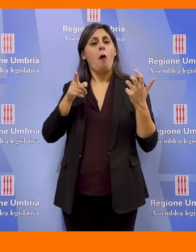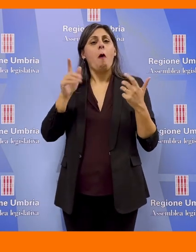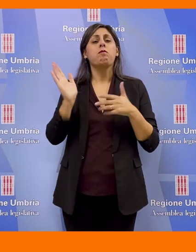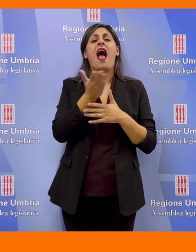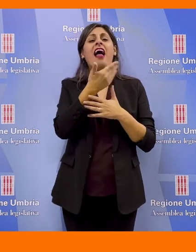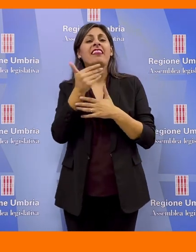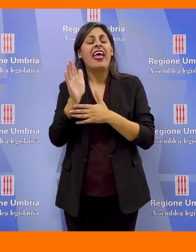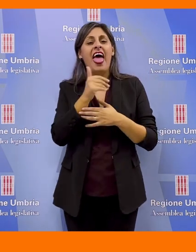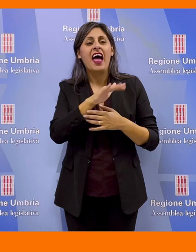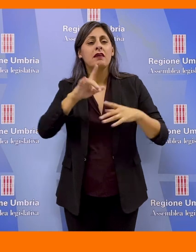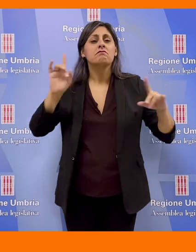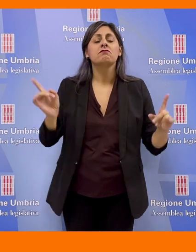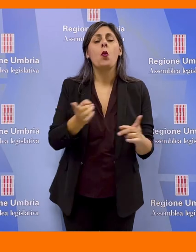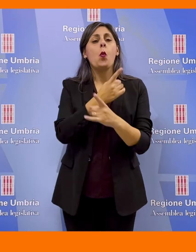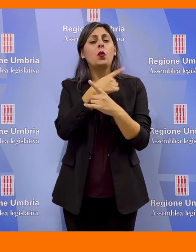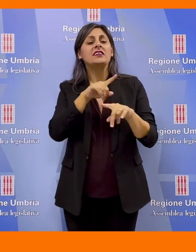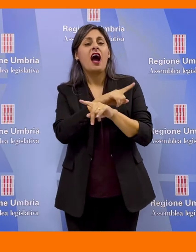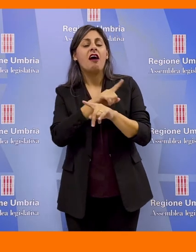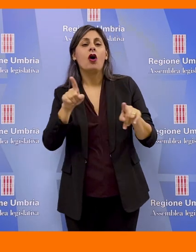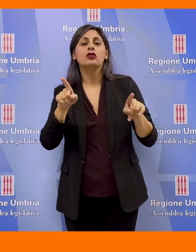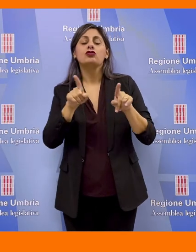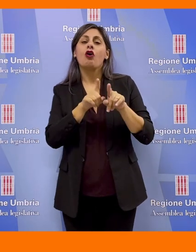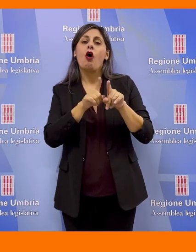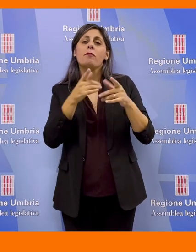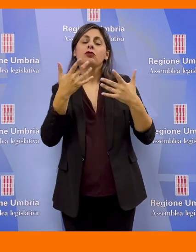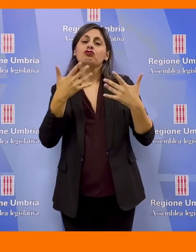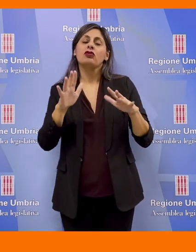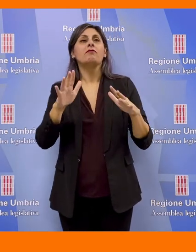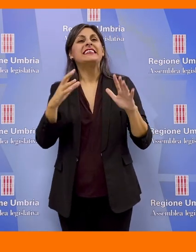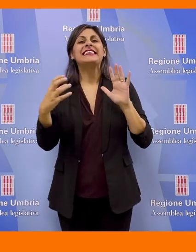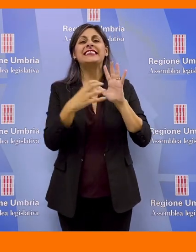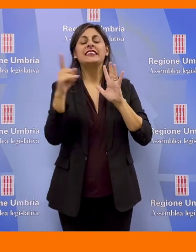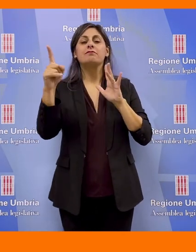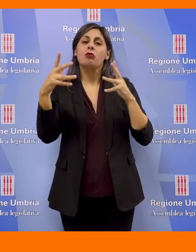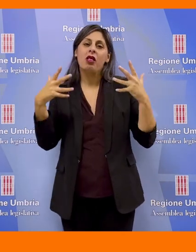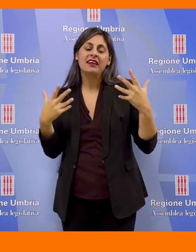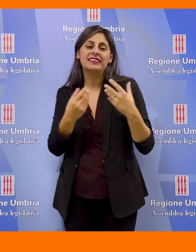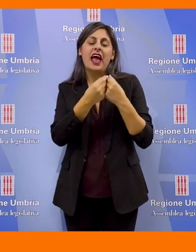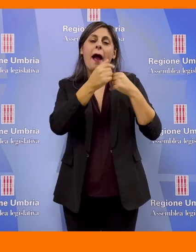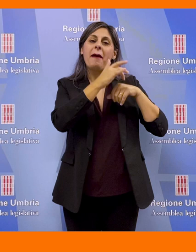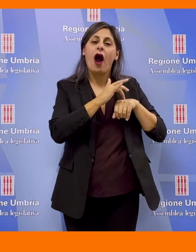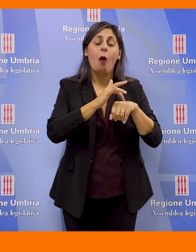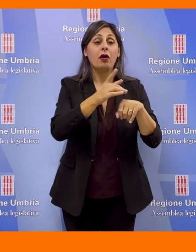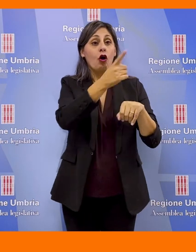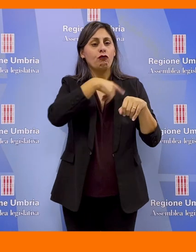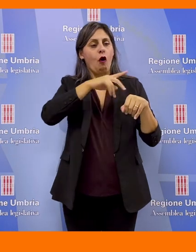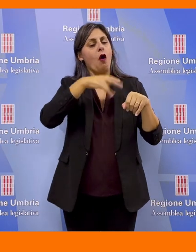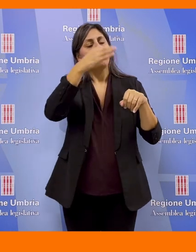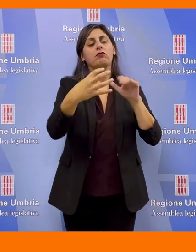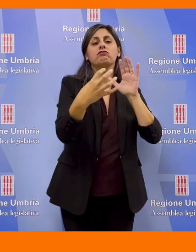bandiere e quella vostra musica accompagnano degnamente questo simbolo che noi portiamo non solo